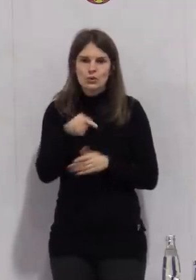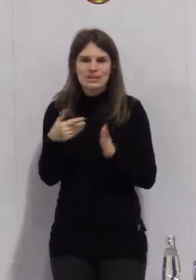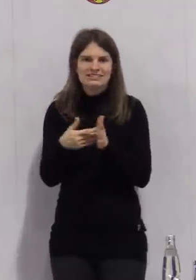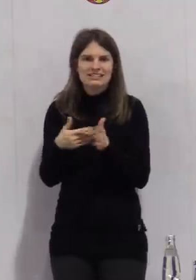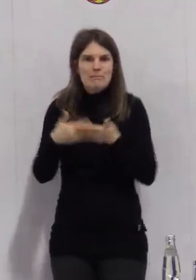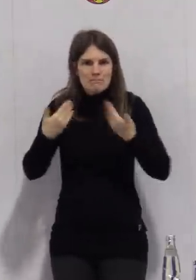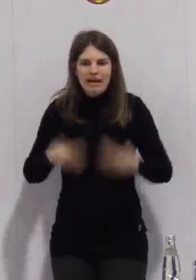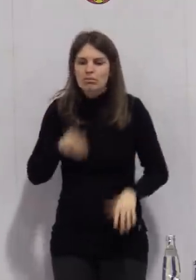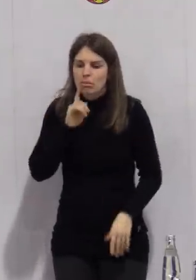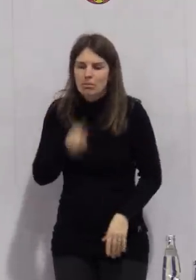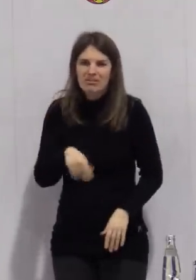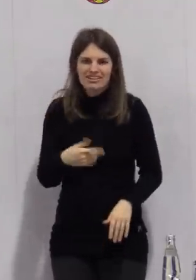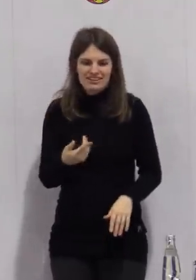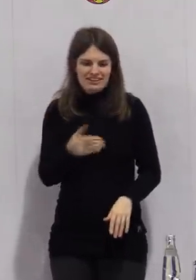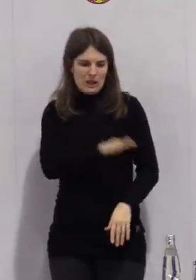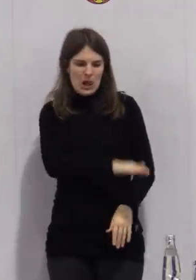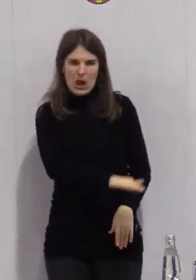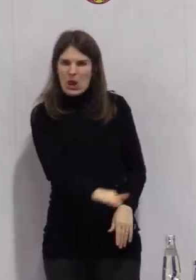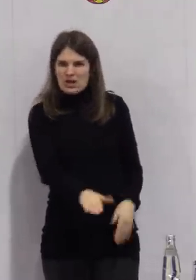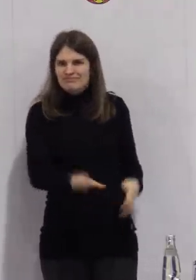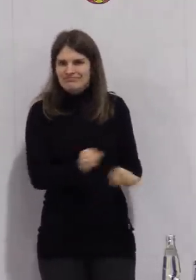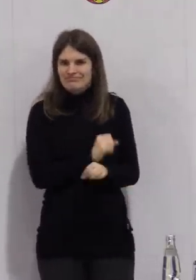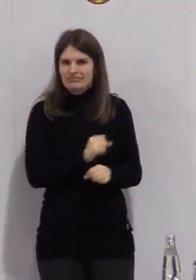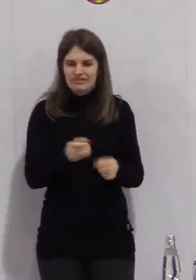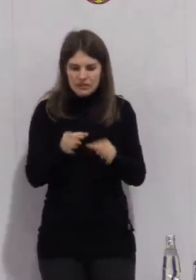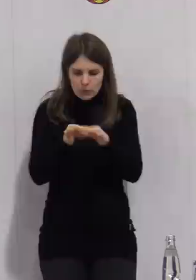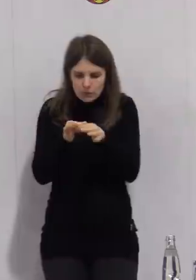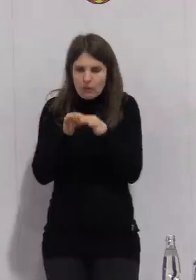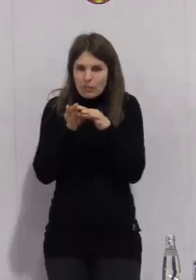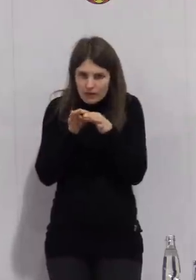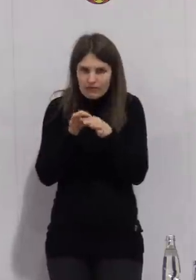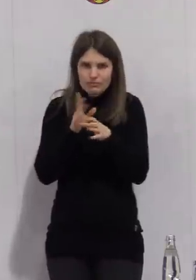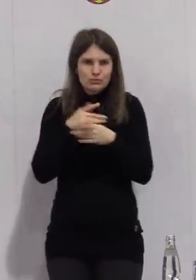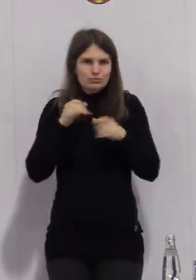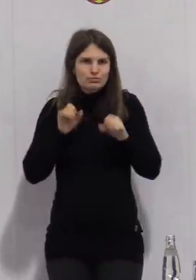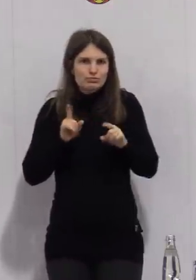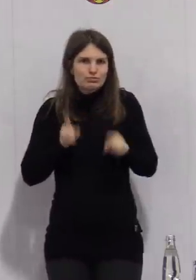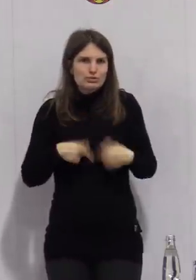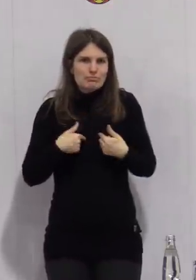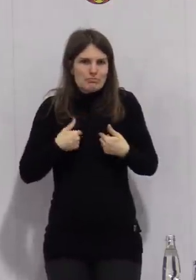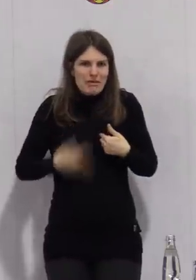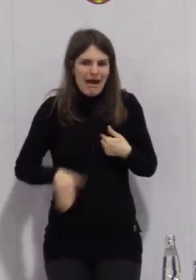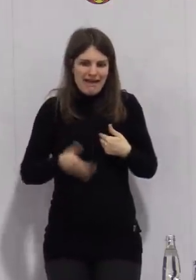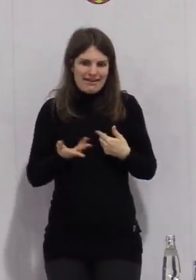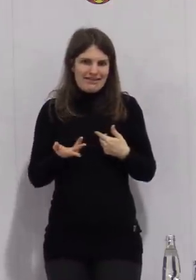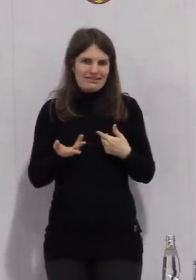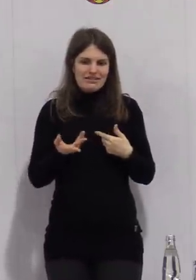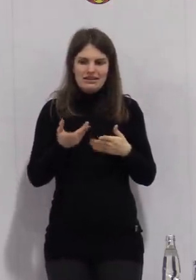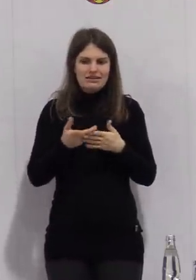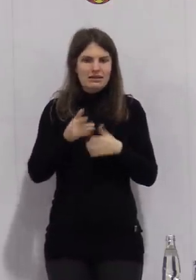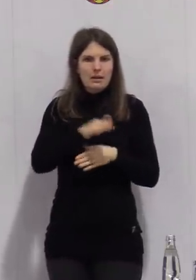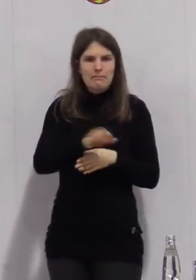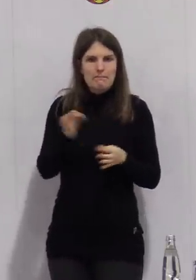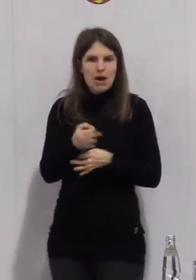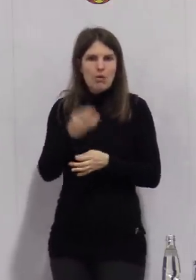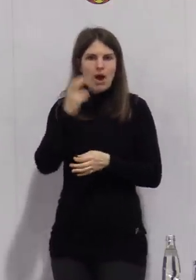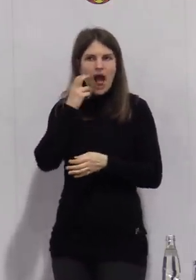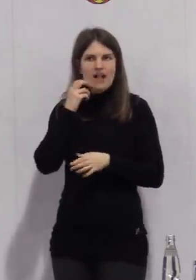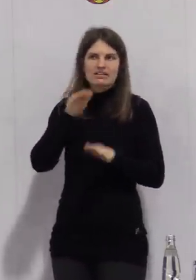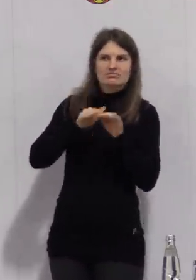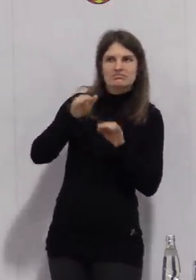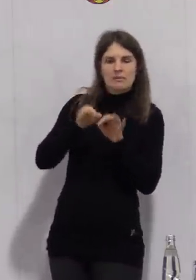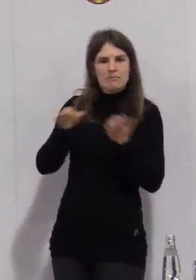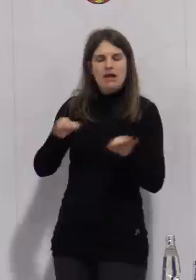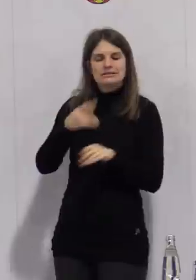dann mitzutun, ein bestimmtes Gefäß zu spucken und so weiter. Unser Ziel ist ja am Ende einen Selbsttest zu